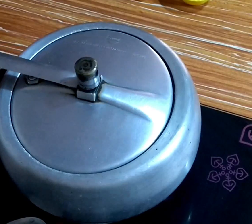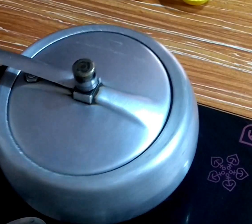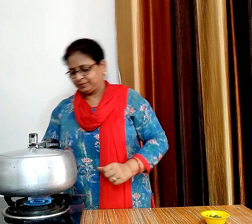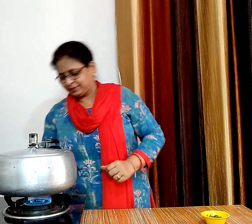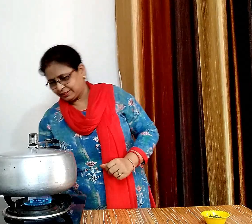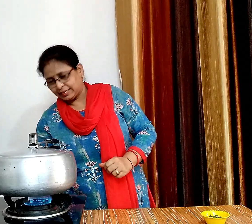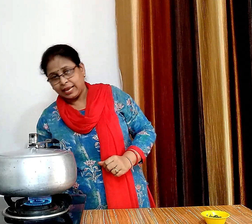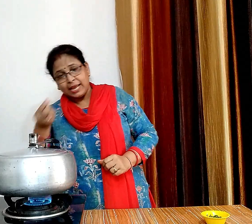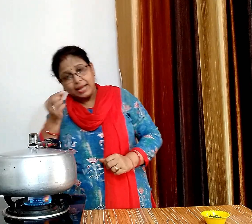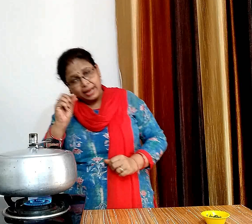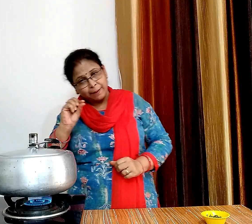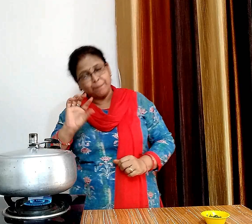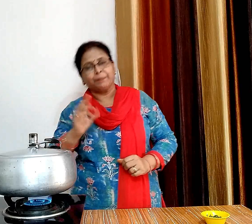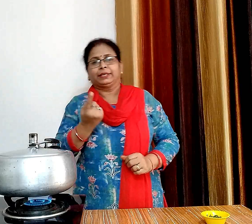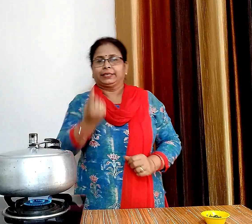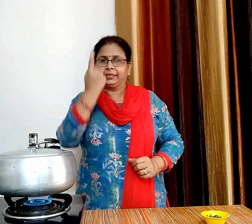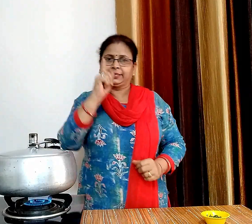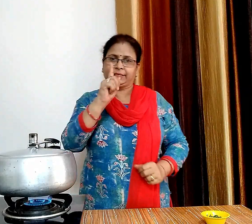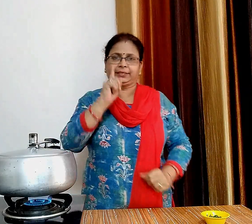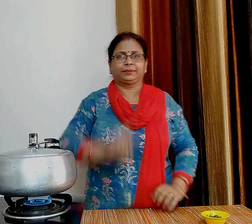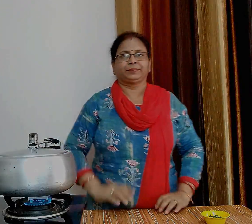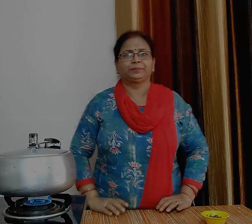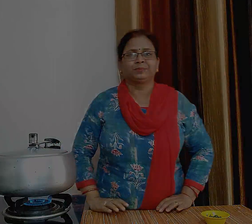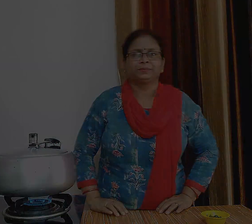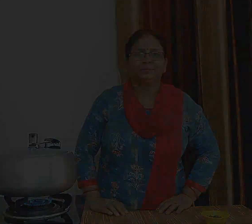और लो फ्लेम पर एक सीटी आने तक का इन्थिजार करेंगे